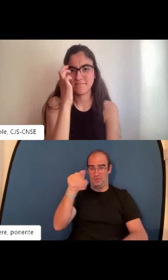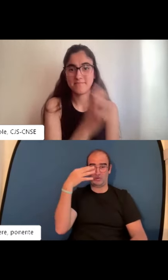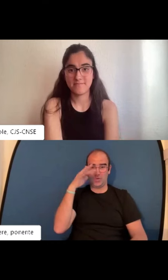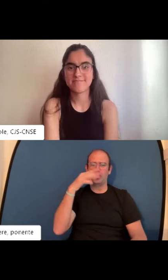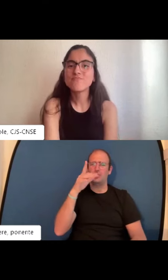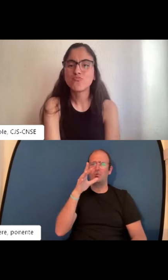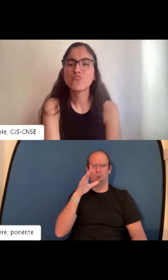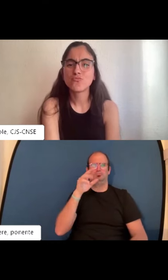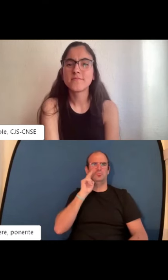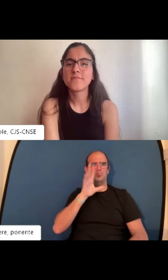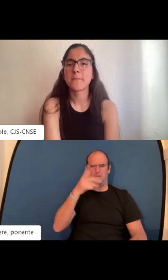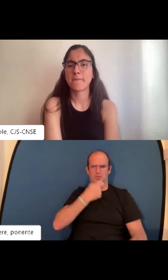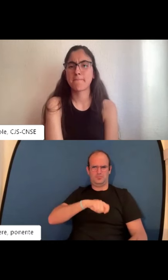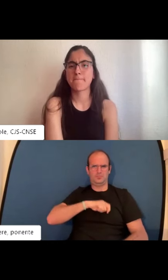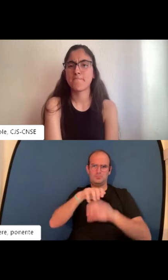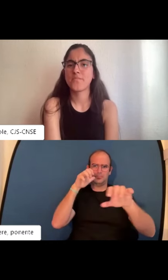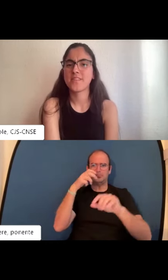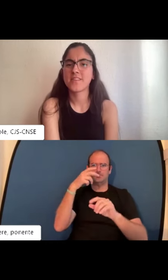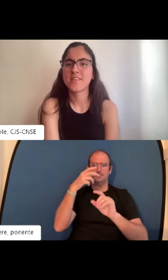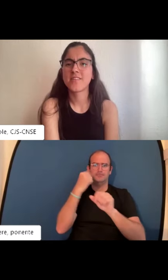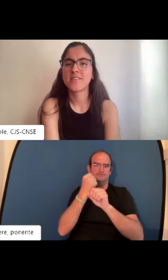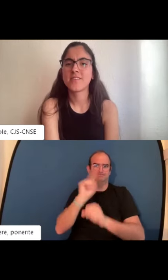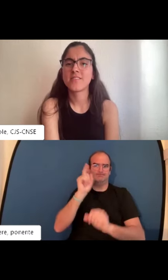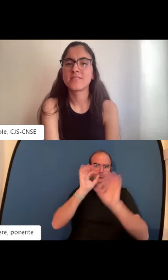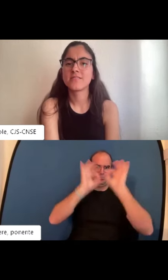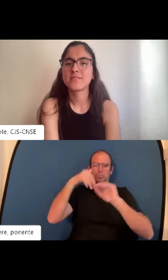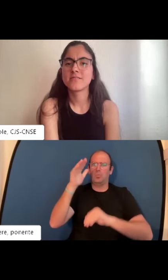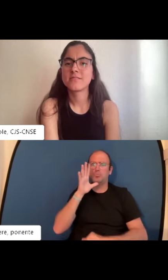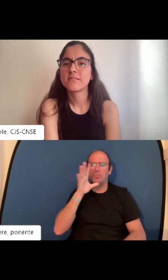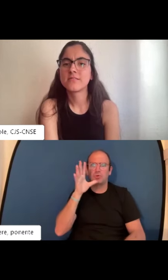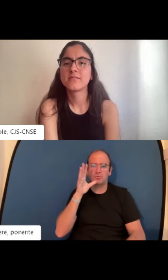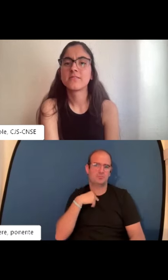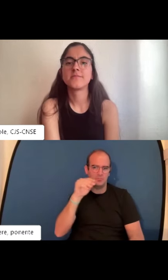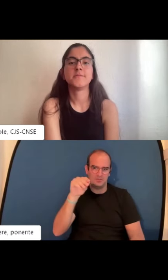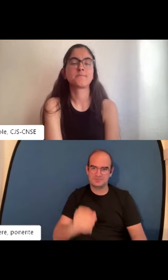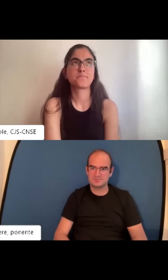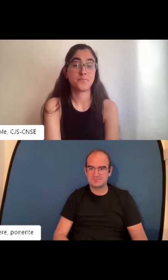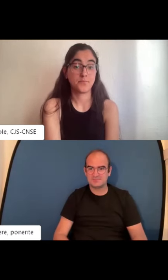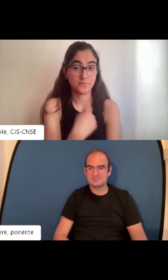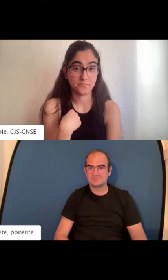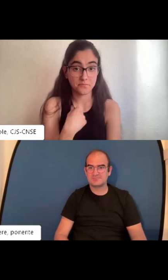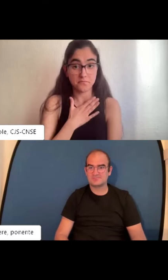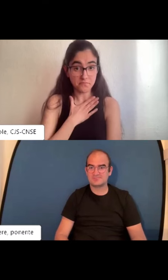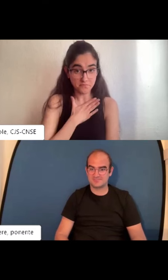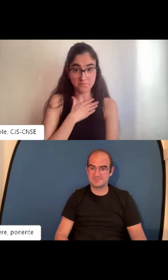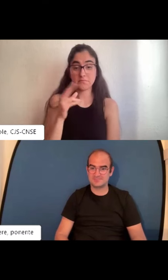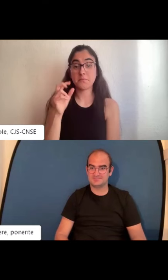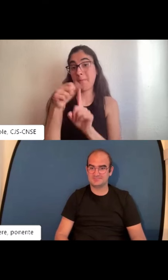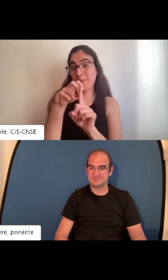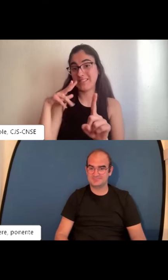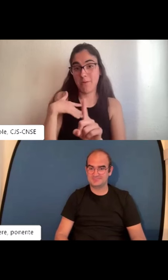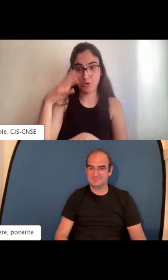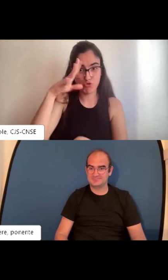Sí, os lo explicaré posteriormente, pero bueno, pues la mayoría no tienen trabajo. ¿Por qué crees